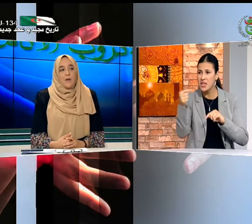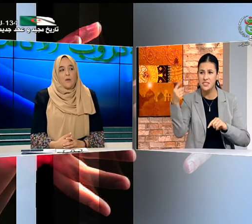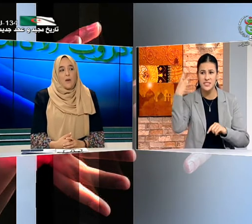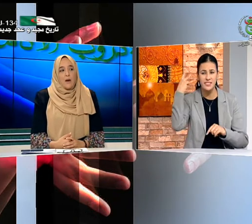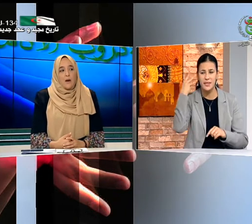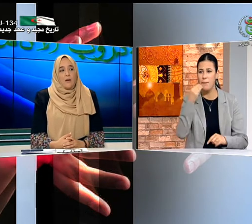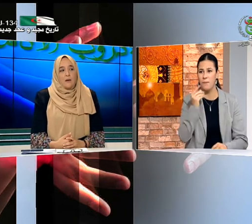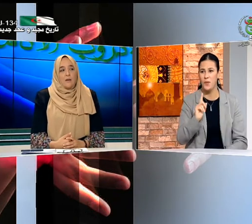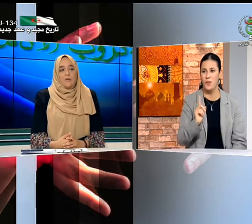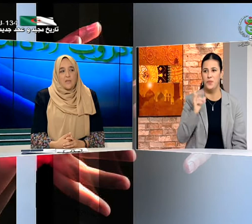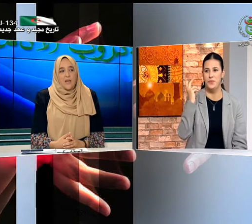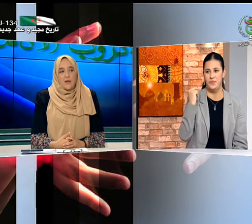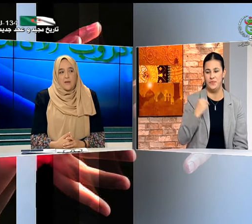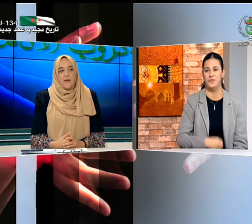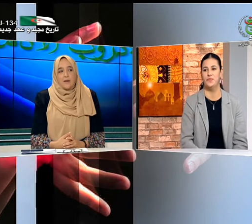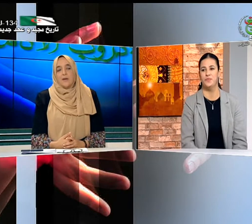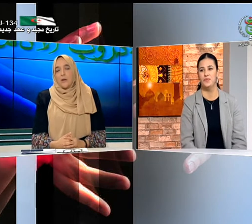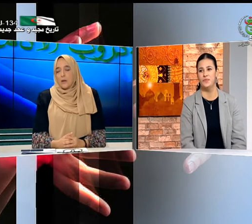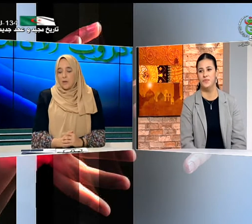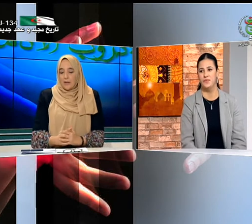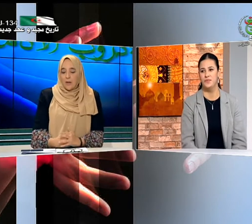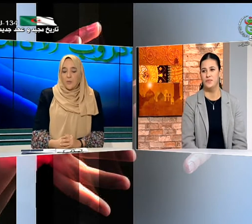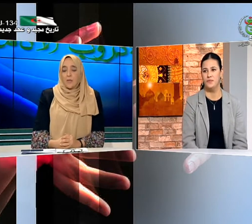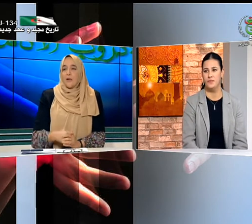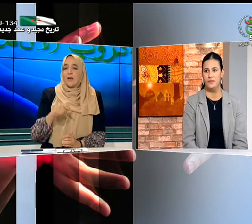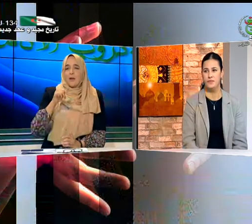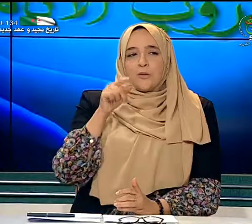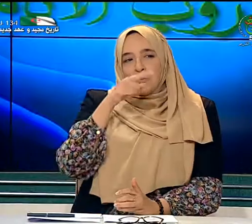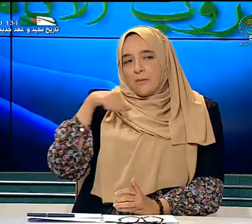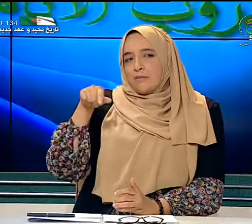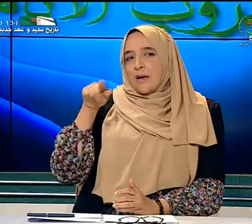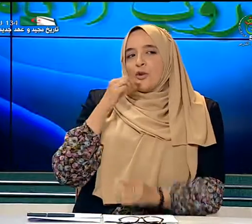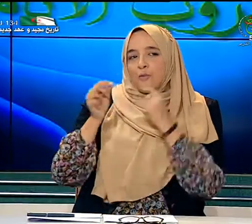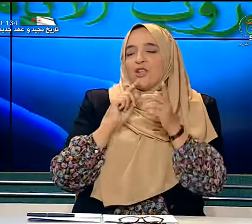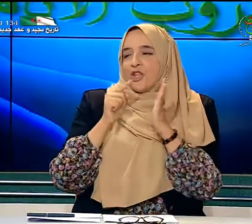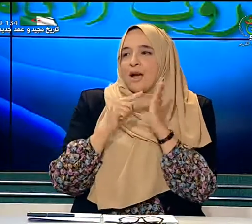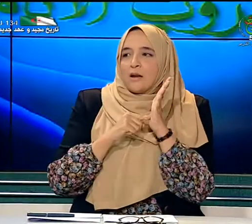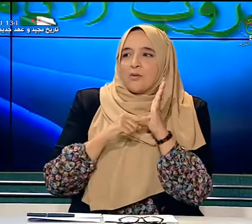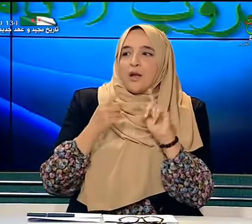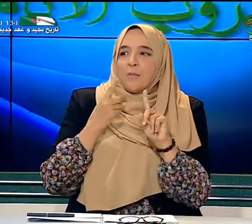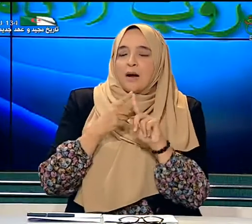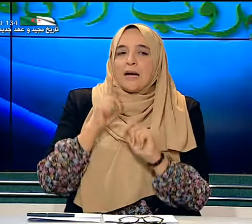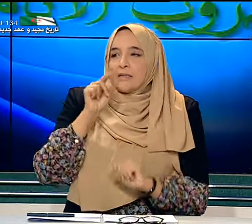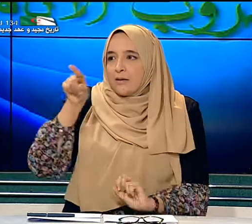القوقعة لن تساهم كثيرا في تعلم الأطفال قلتم أشياء مهمة خاصة